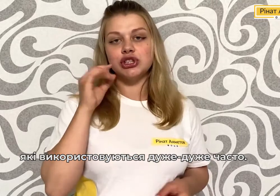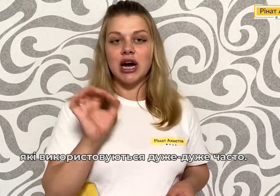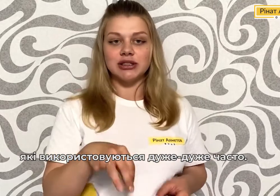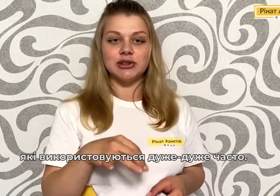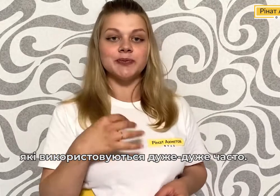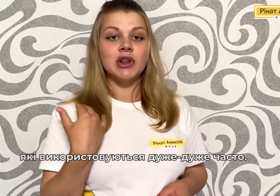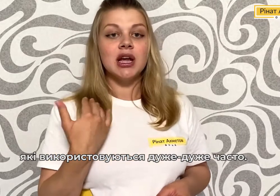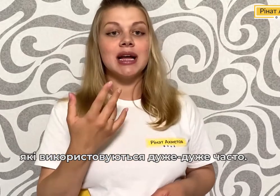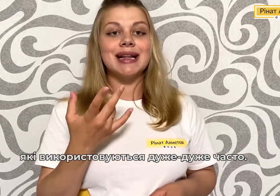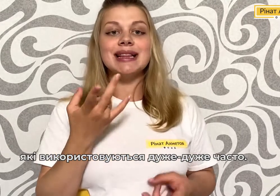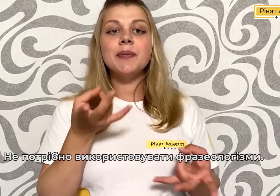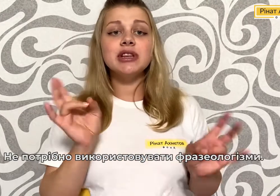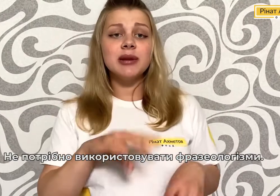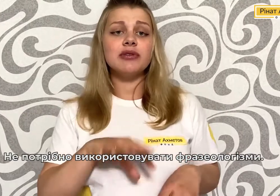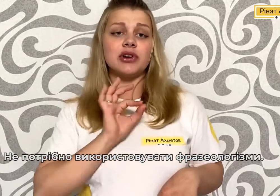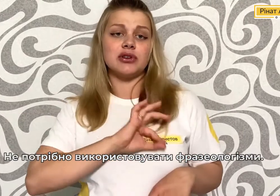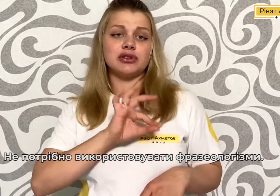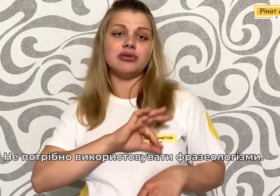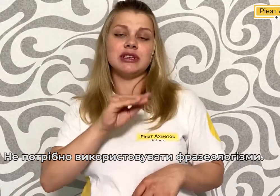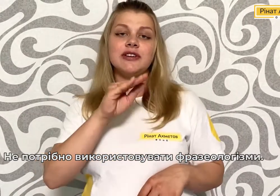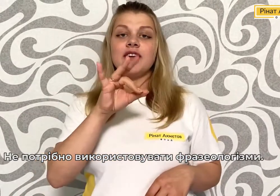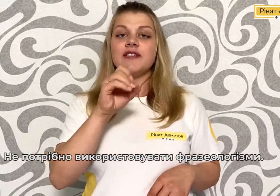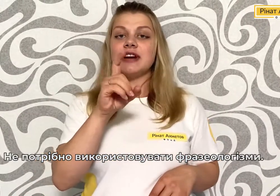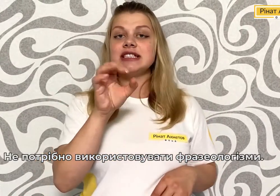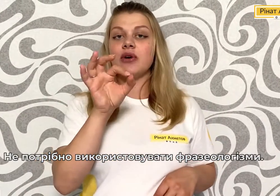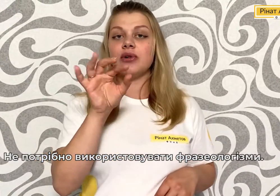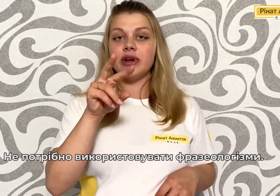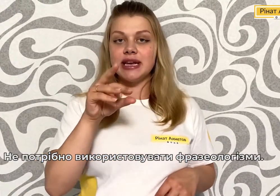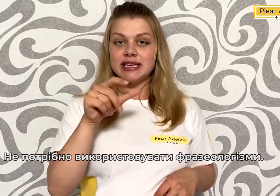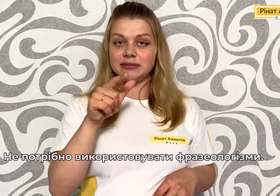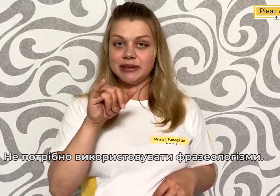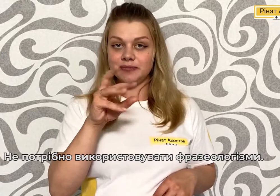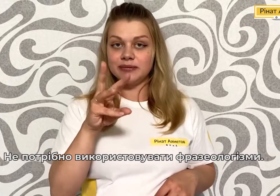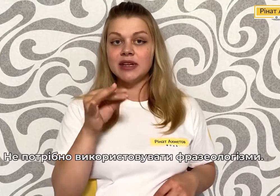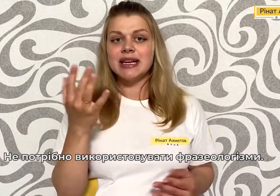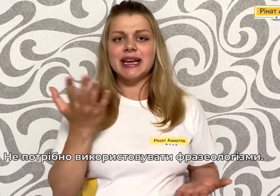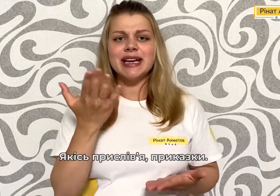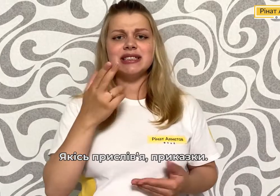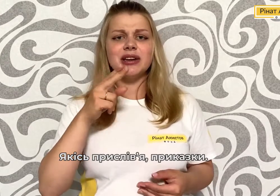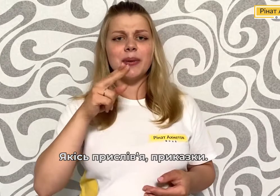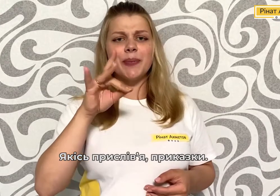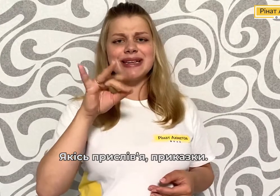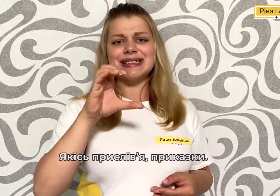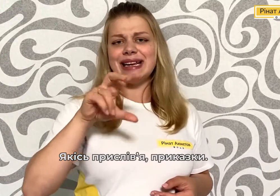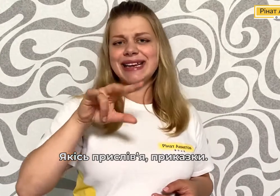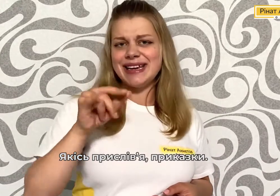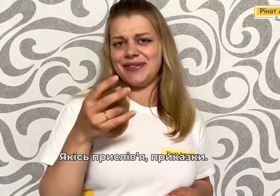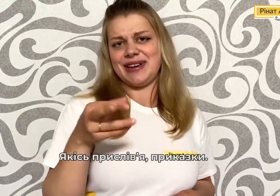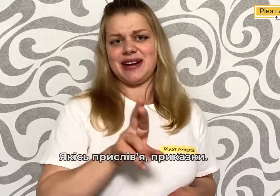часто Не потрібно використовувати прадзеологізми Якісь прислів'я,